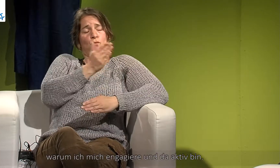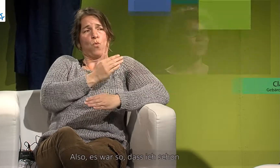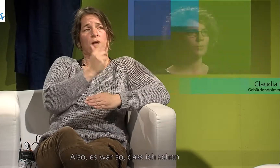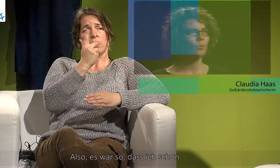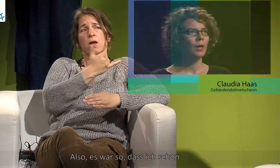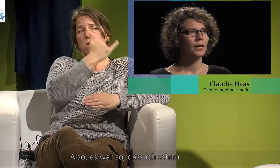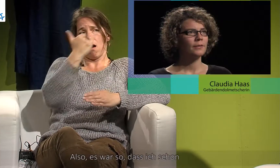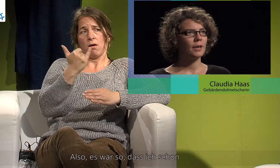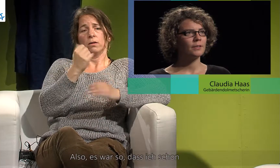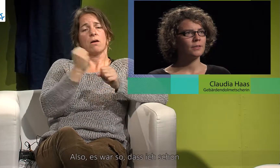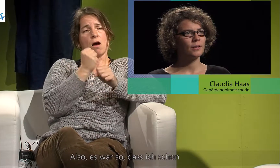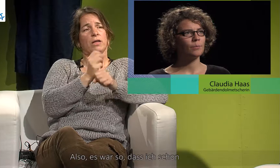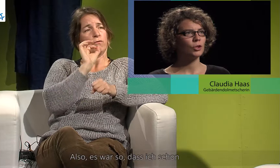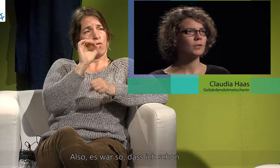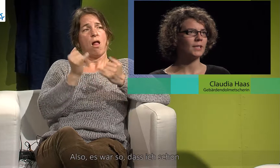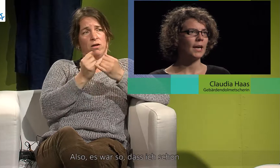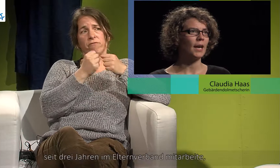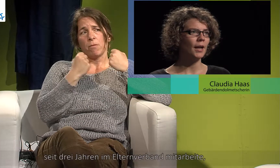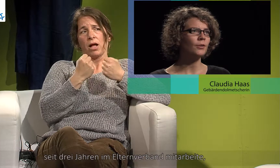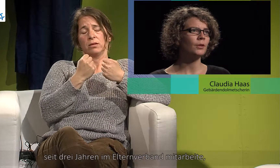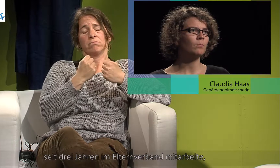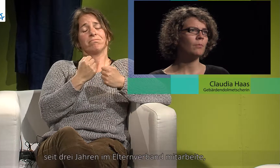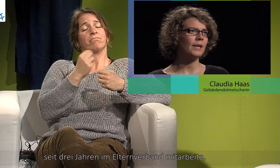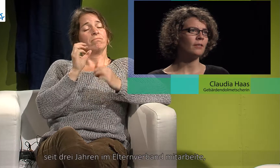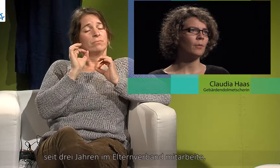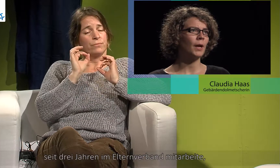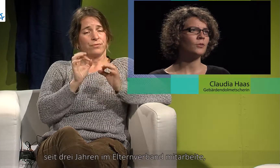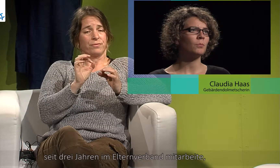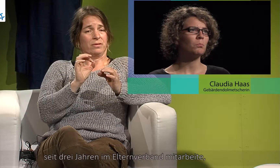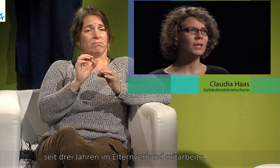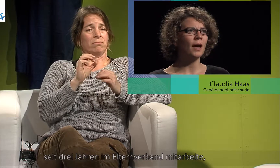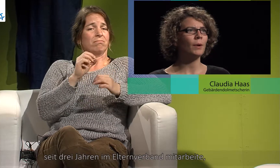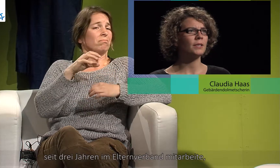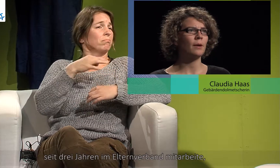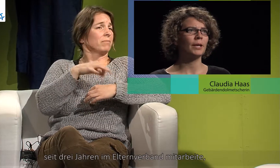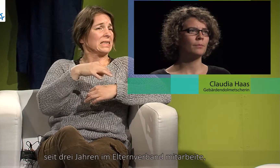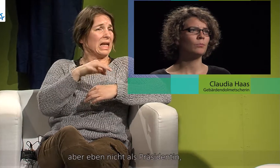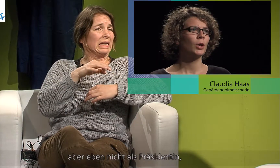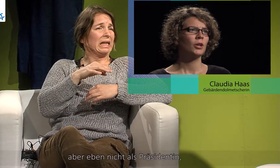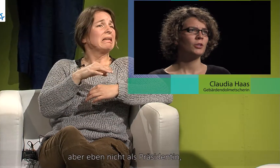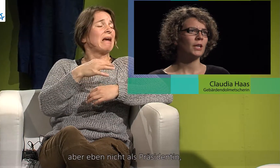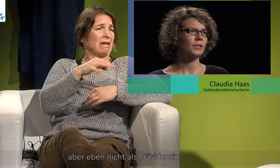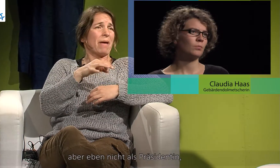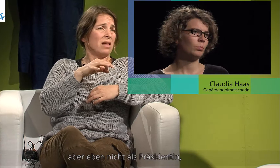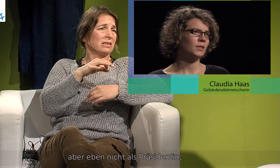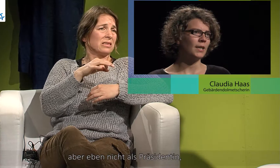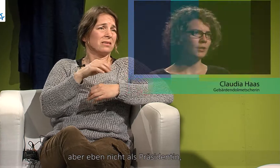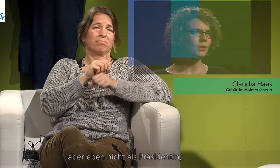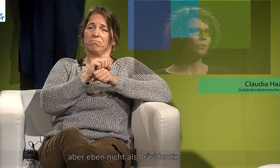Also es war so, dass ich schon seit drei Jahren im Elternverband mitarbeite, aber eben nicht als Präsidentin,